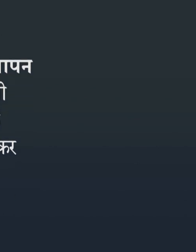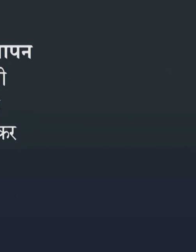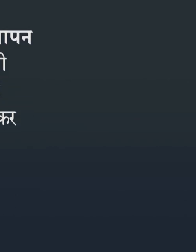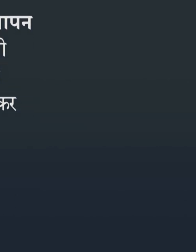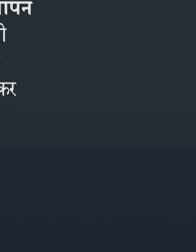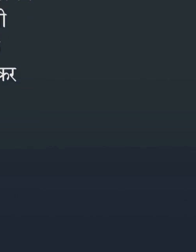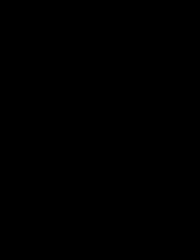पुस्तके ब्लावभा